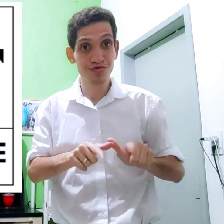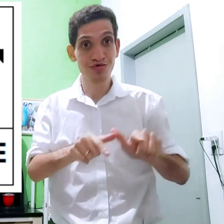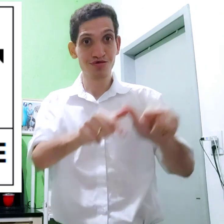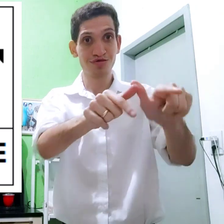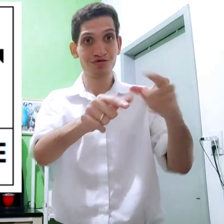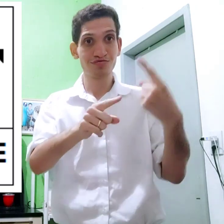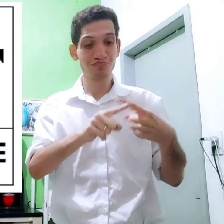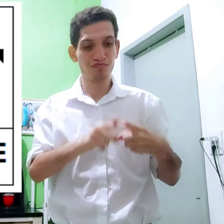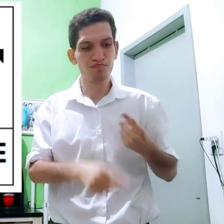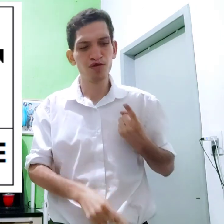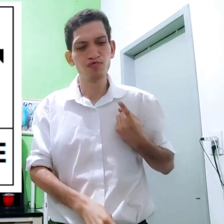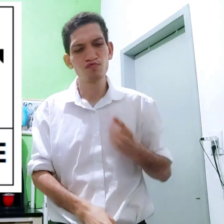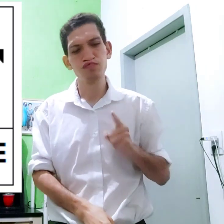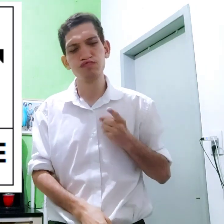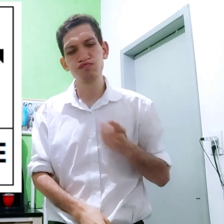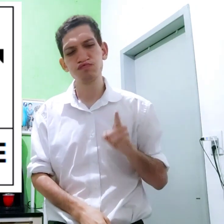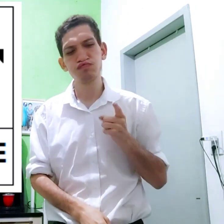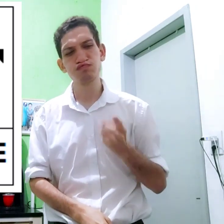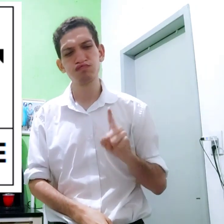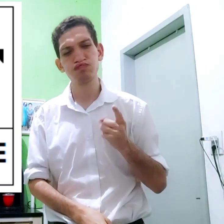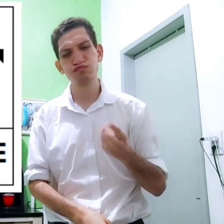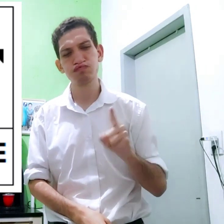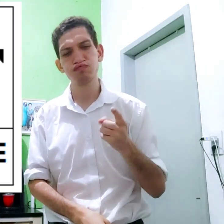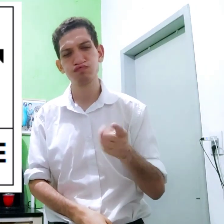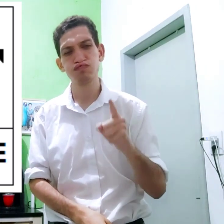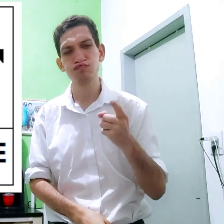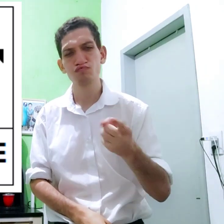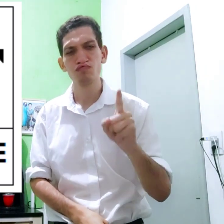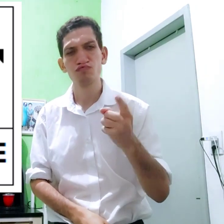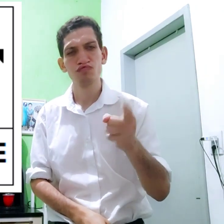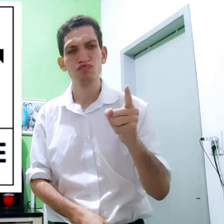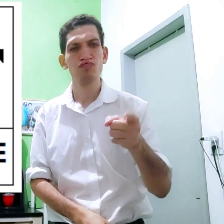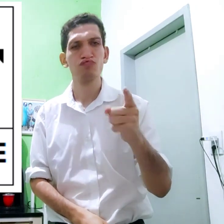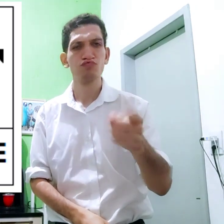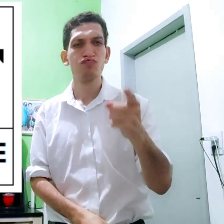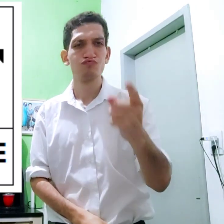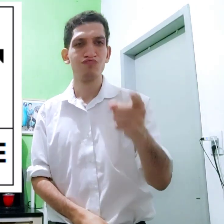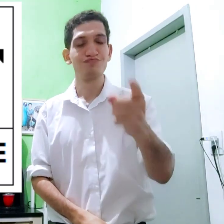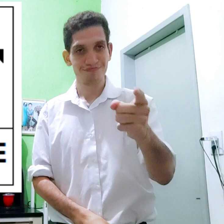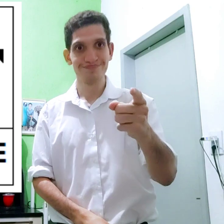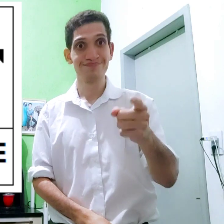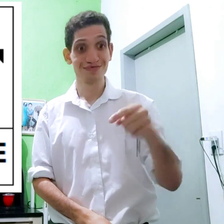com que? Com viajes Porque é uma longa viajes Uma viajes longe